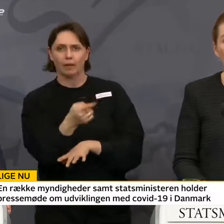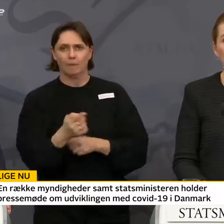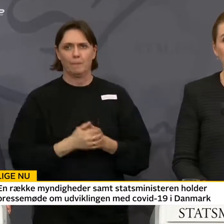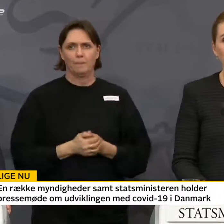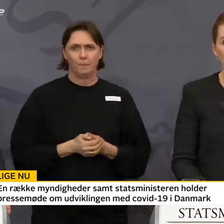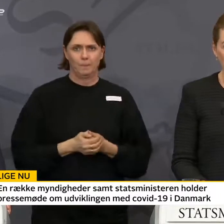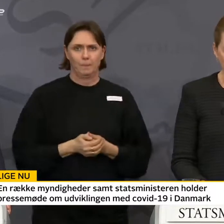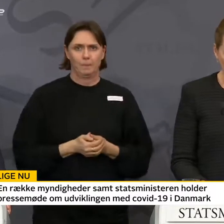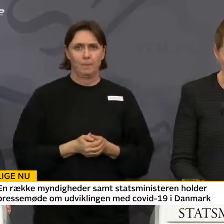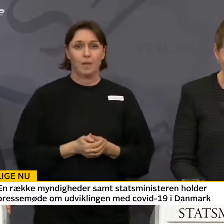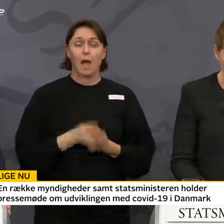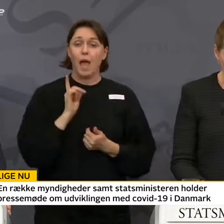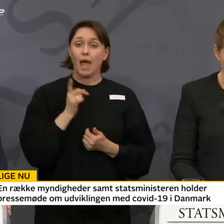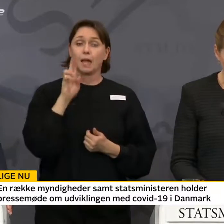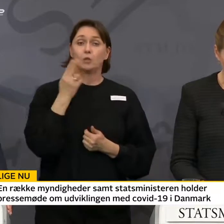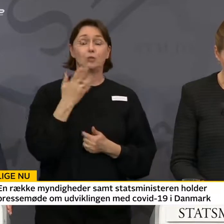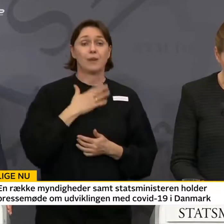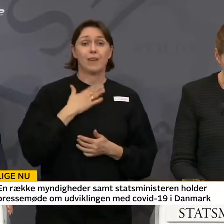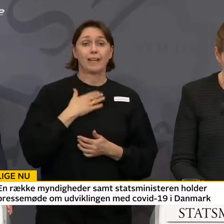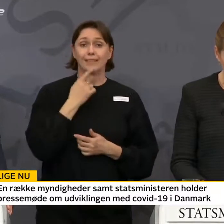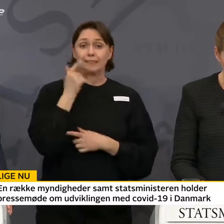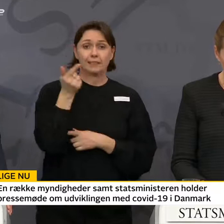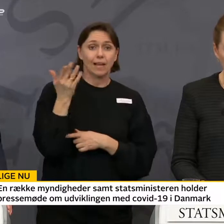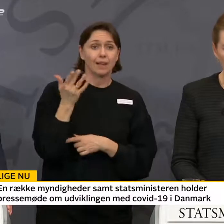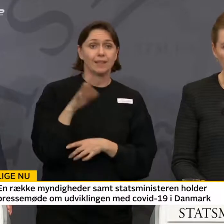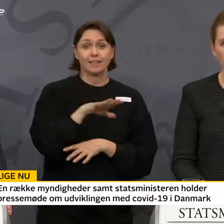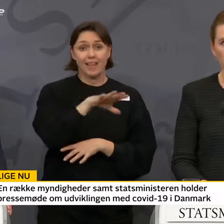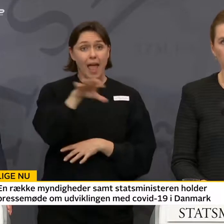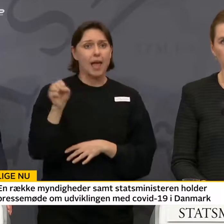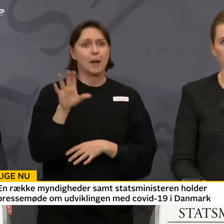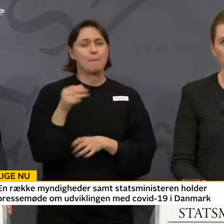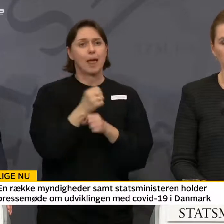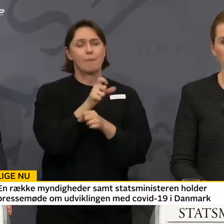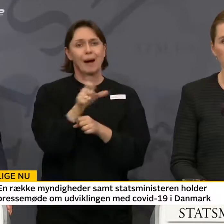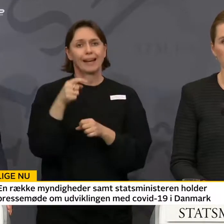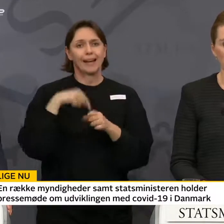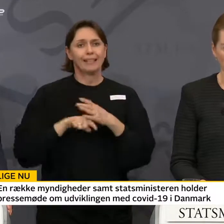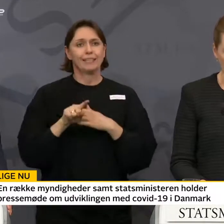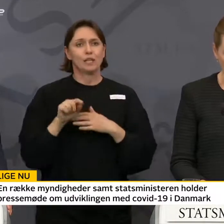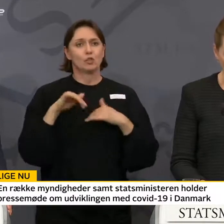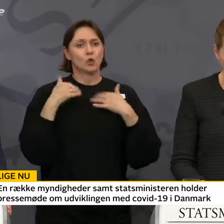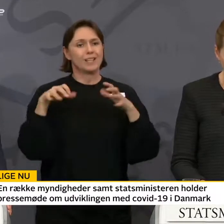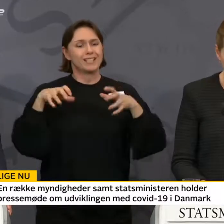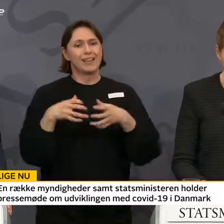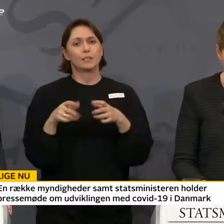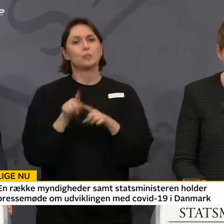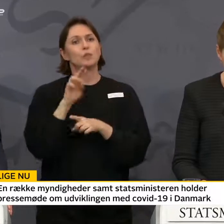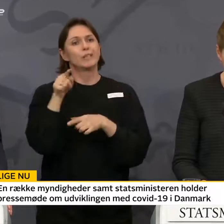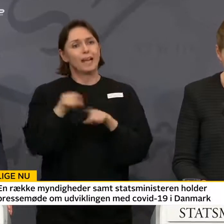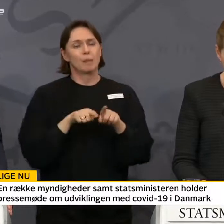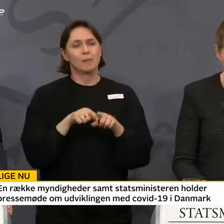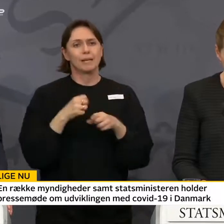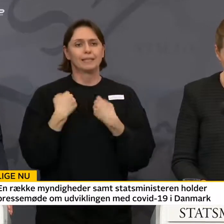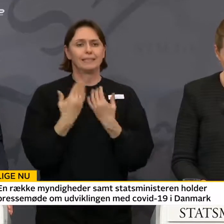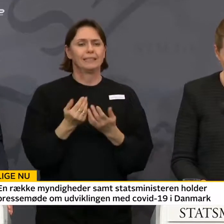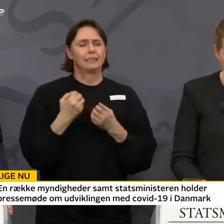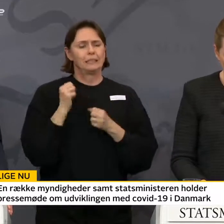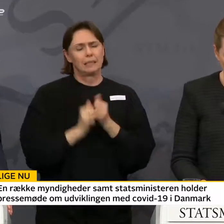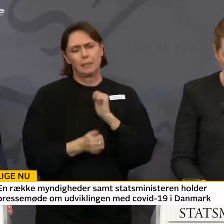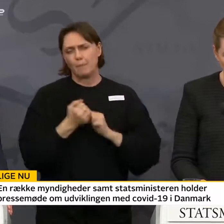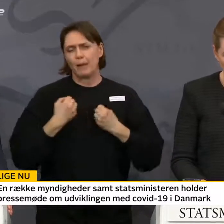Jeg vil også gerne allerede nu takke alle de medarbejdere i sundhedsvæsenet, som er i gang med at yde en kæmpe indsats.